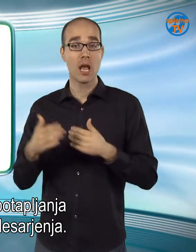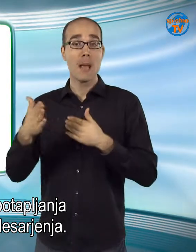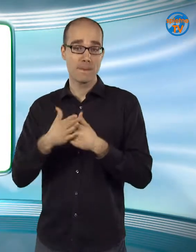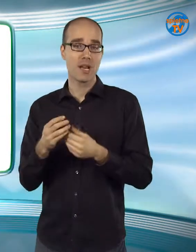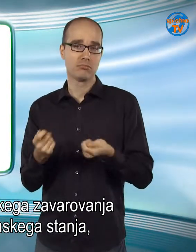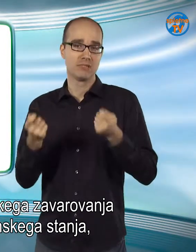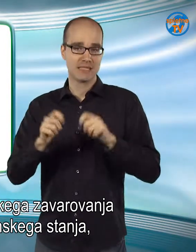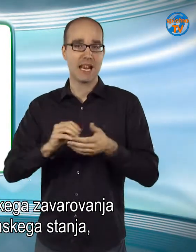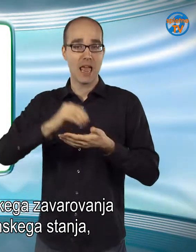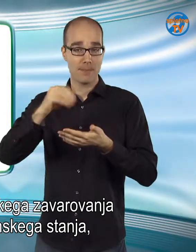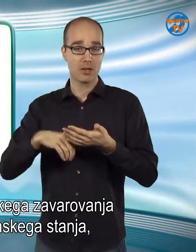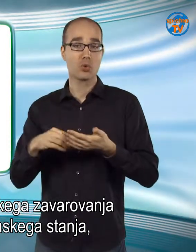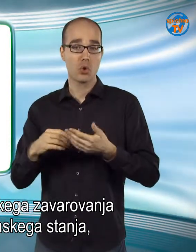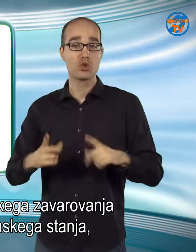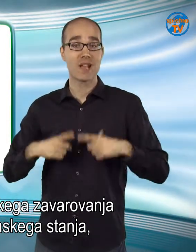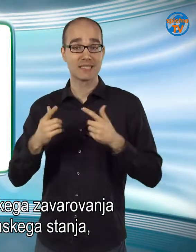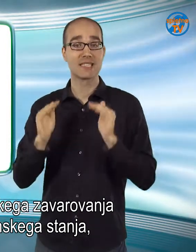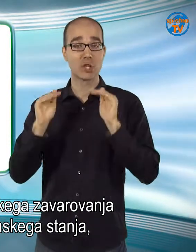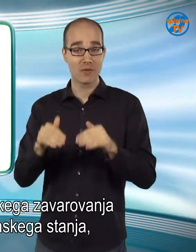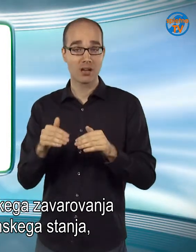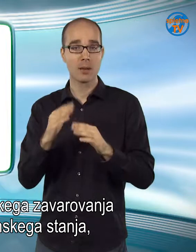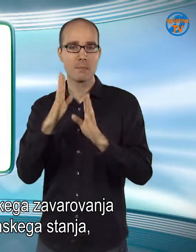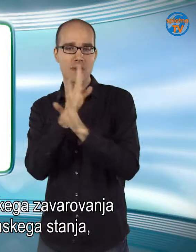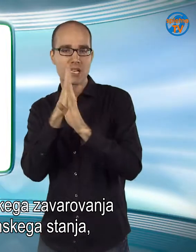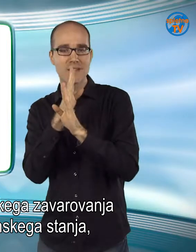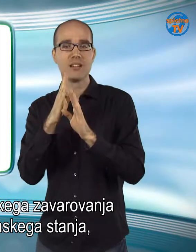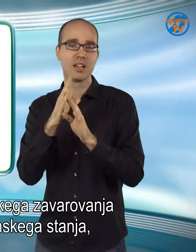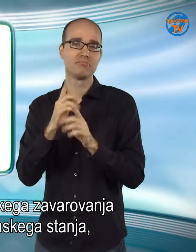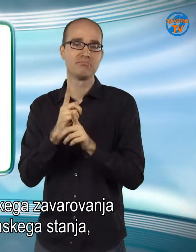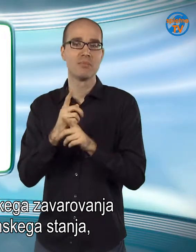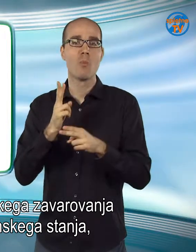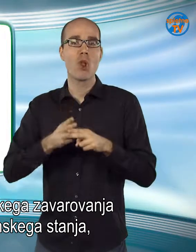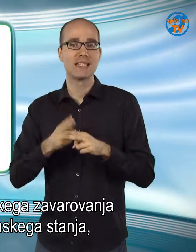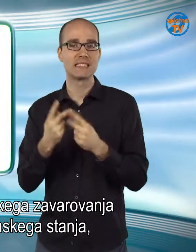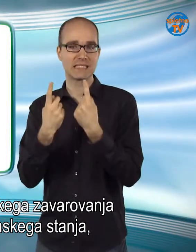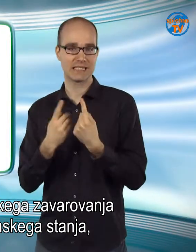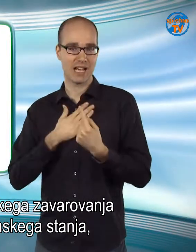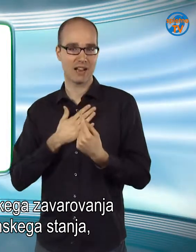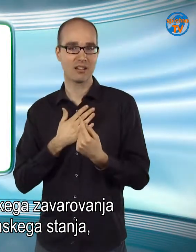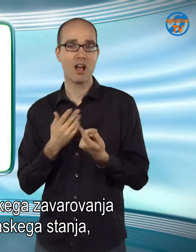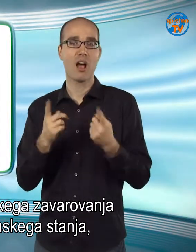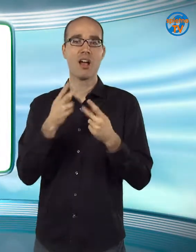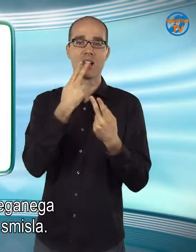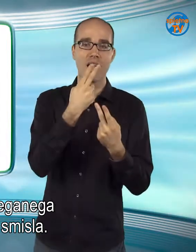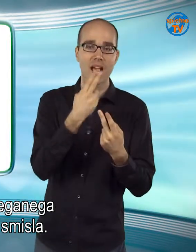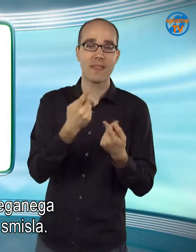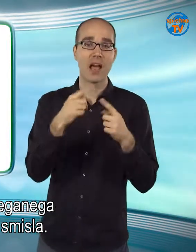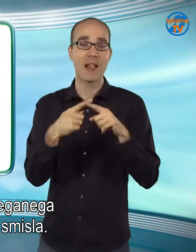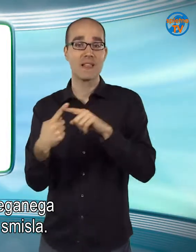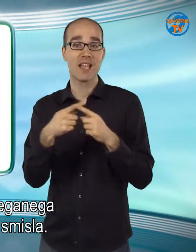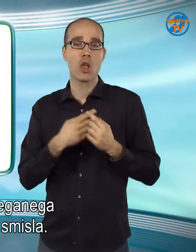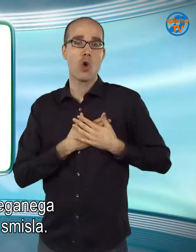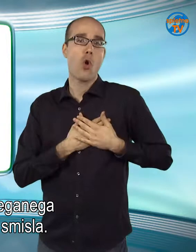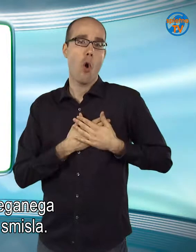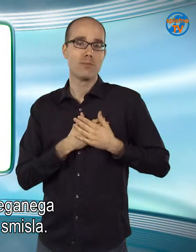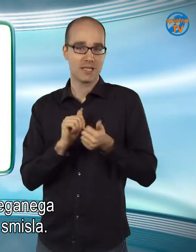Pri sklepanju življenskega zavrovanja, prikrivanje bolezenskega stanja, kajenja ali tveganega hobija nima